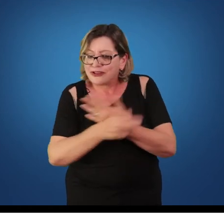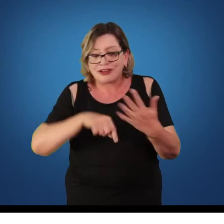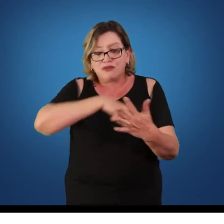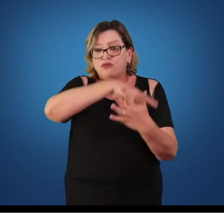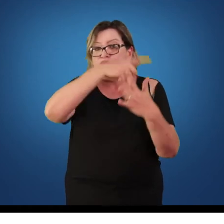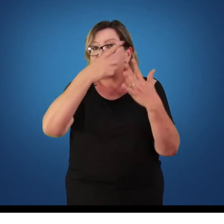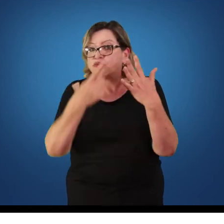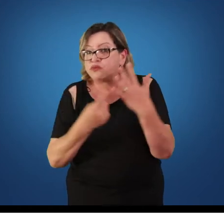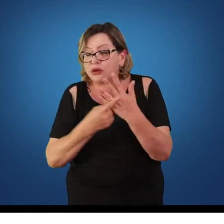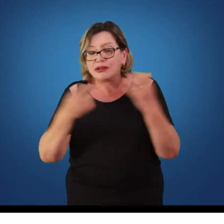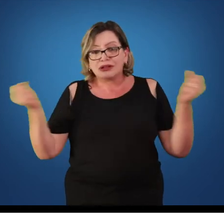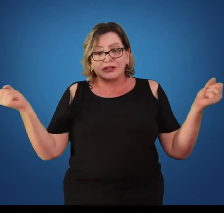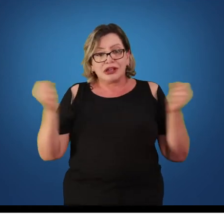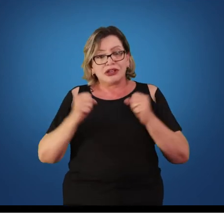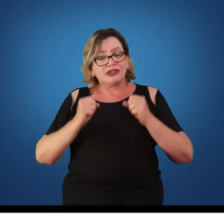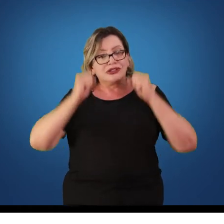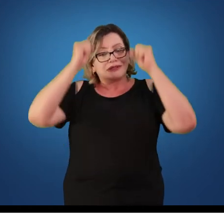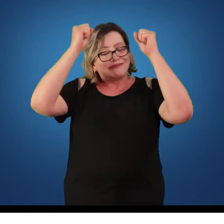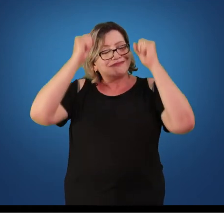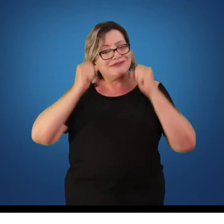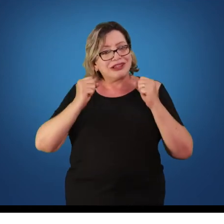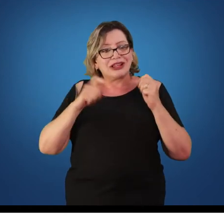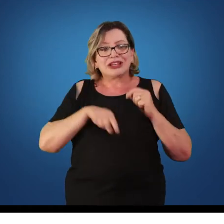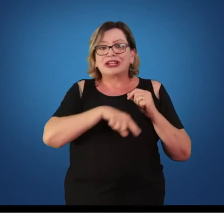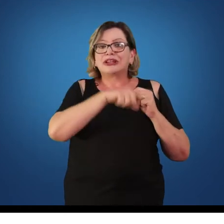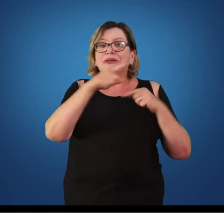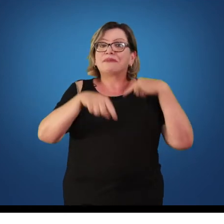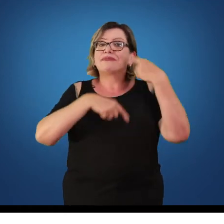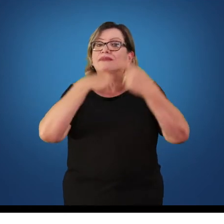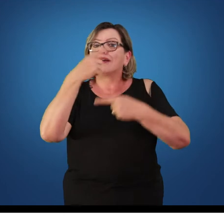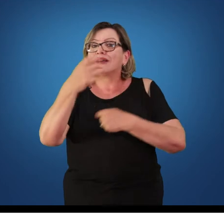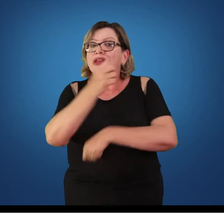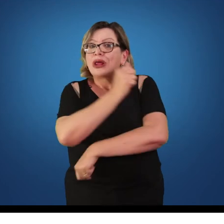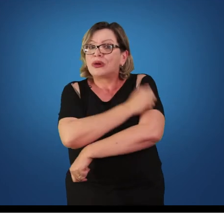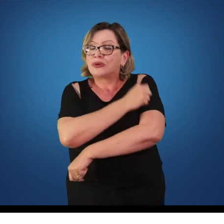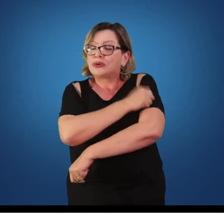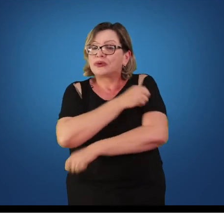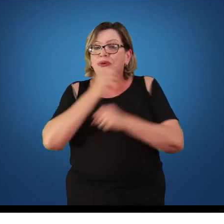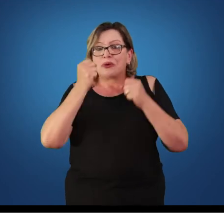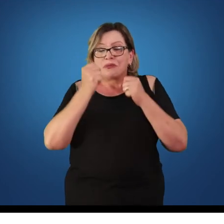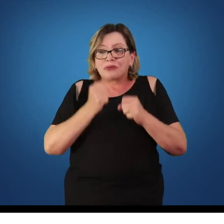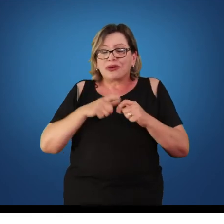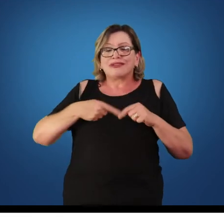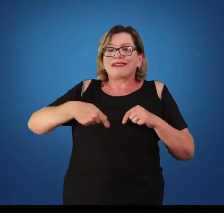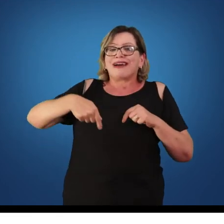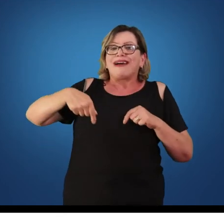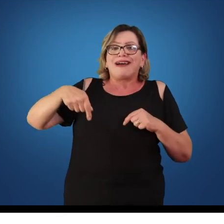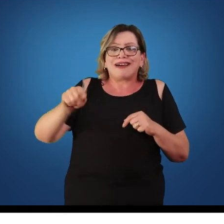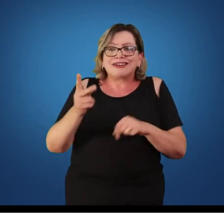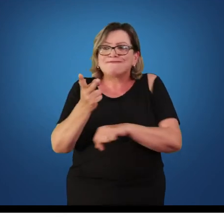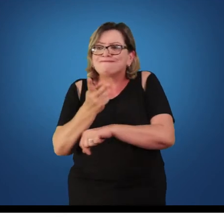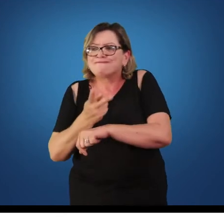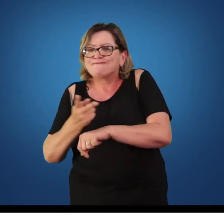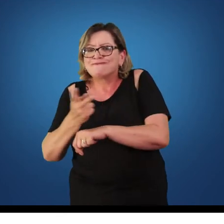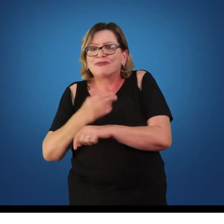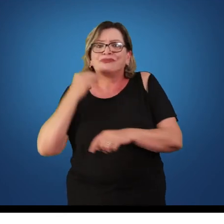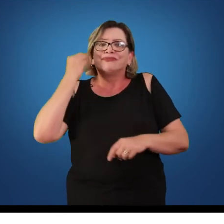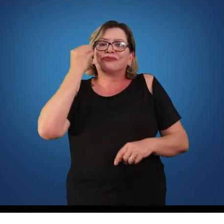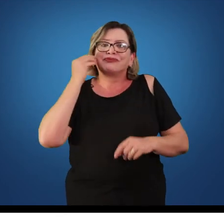ginástica de condicionamento, para que ele tenha condições de, ao ir buscar essas práticas, essas vivências fora da escola,